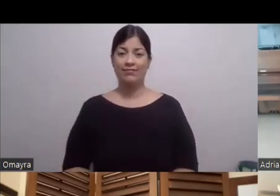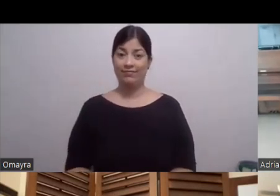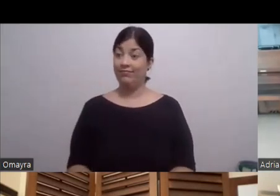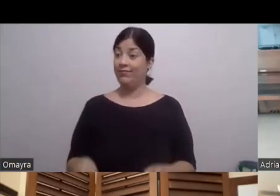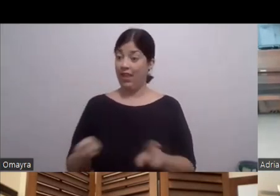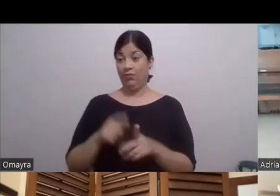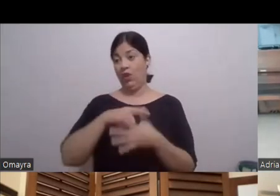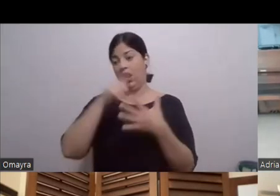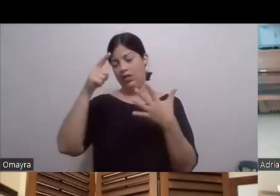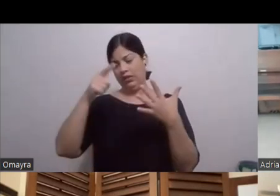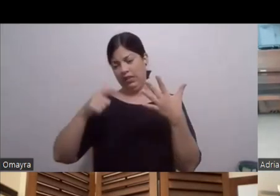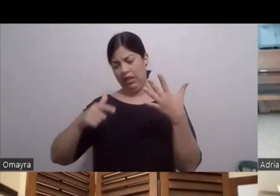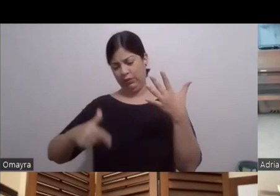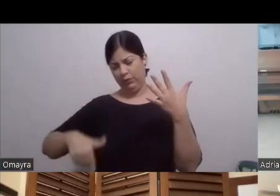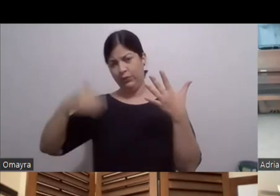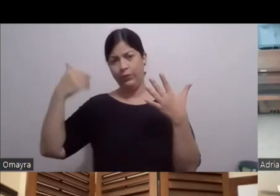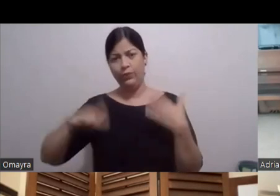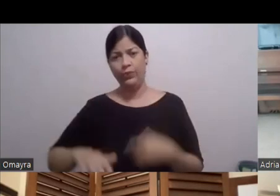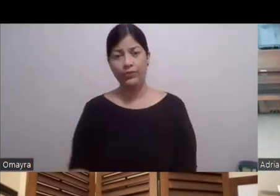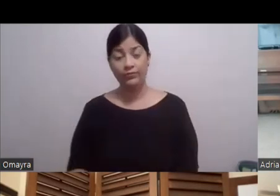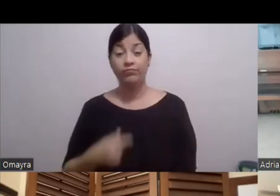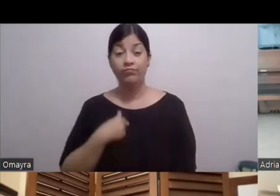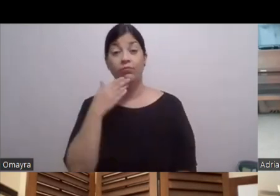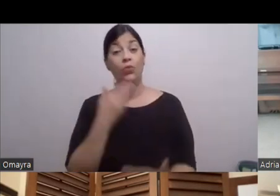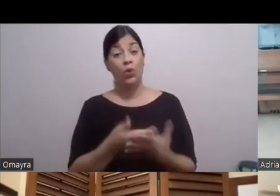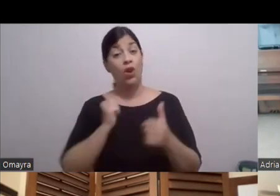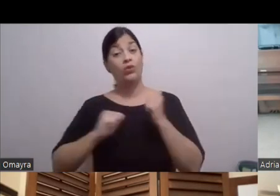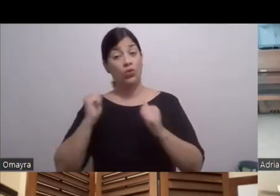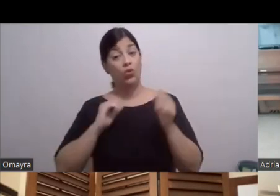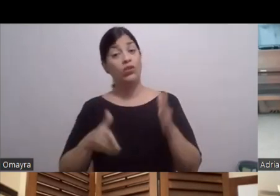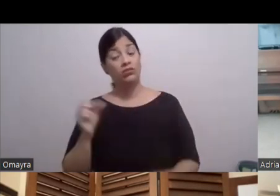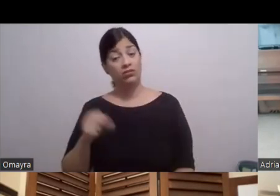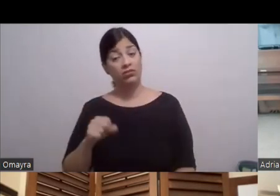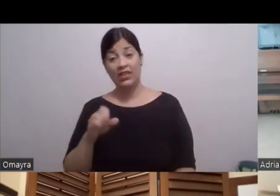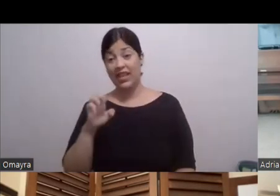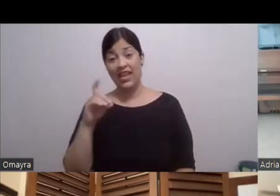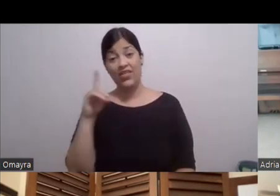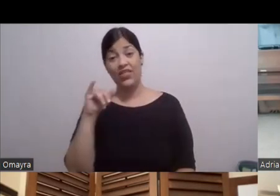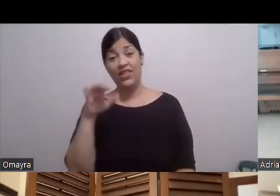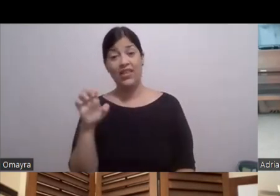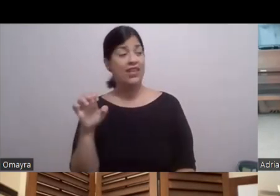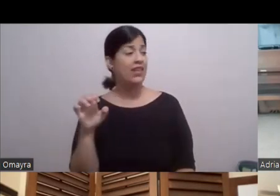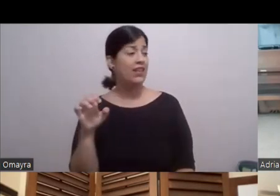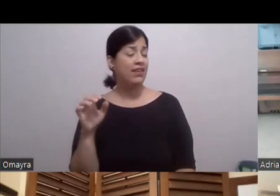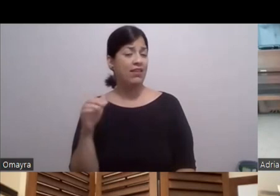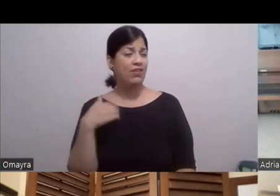larga Tú sabes Muy buenos actores Este Eddie No me acuerdo El apellido de Eddie Pero Eddie es otro actor Que